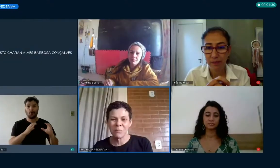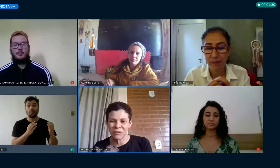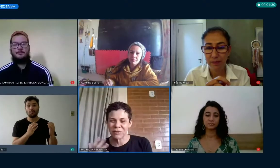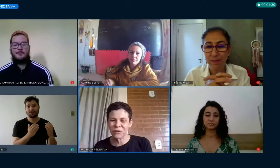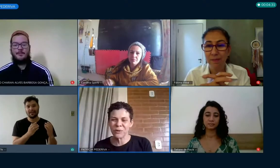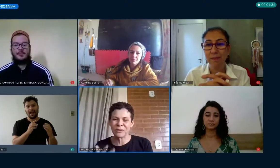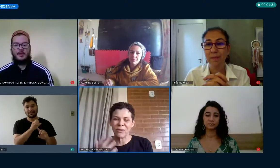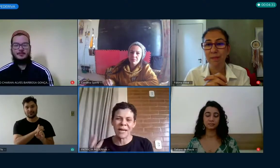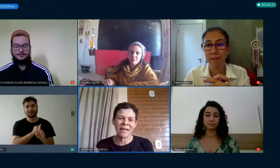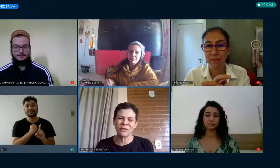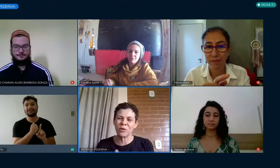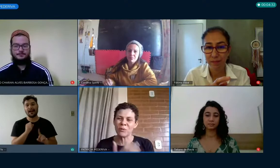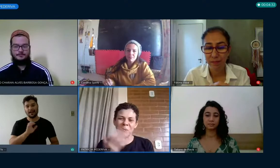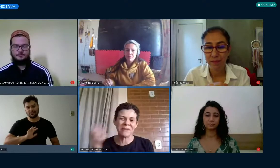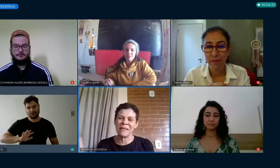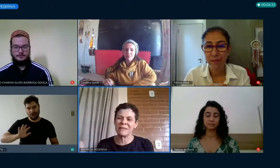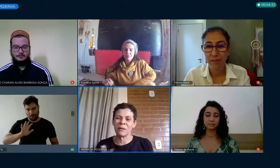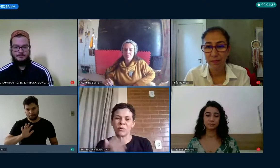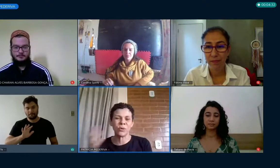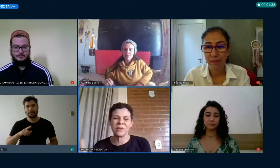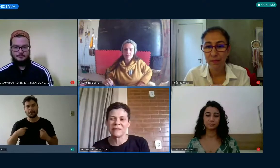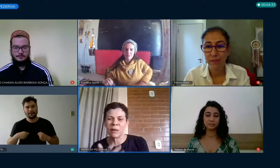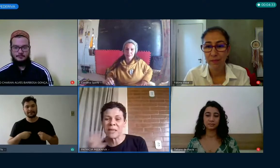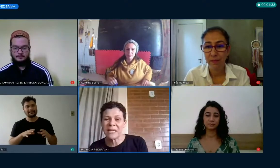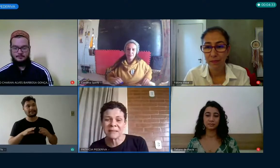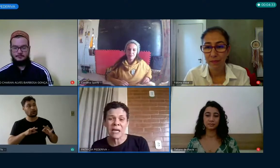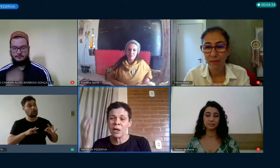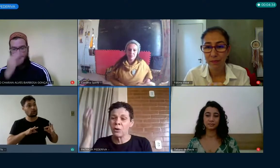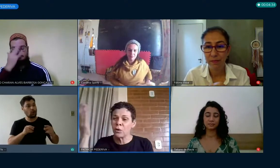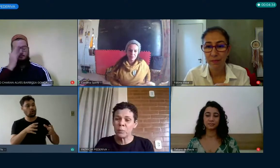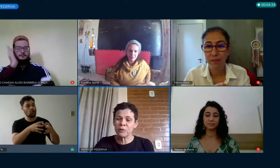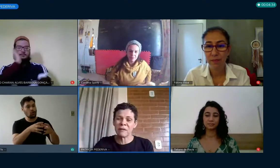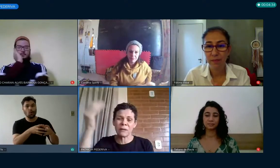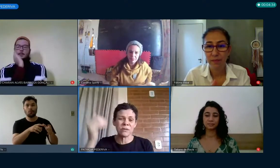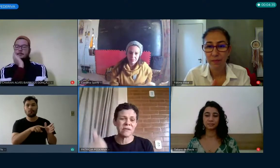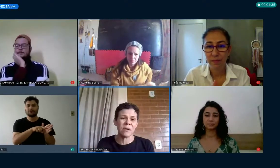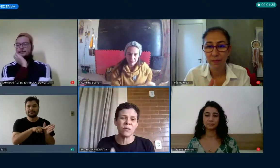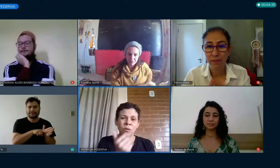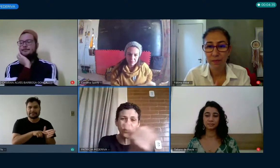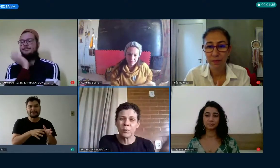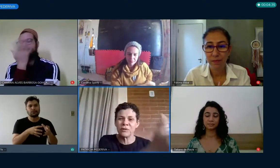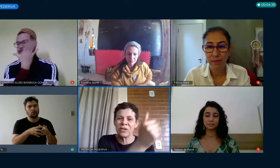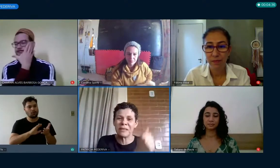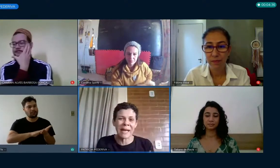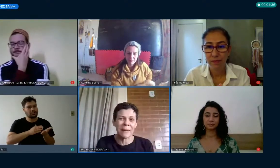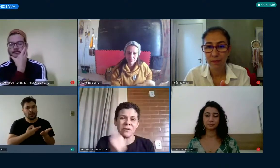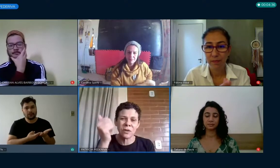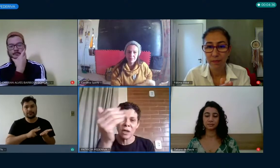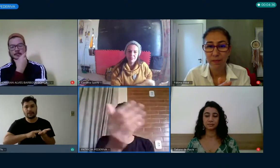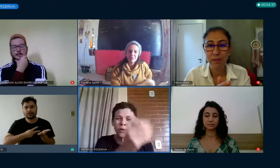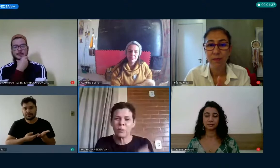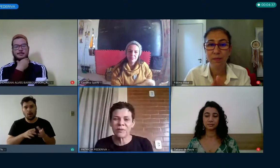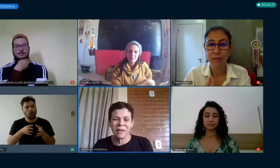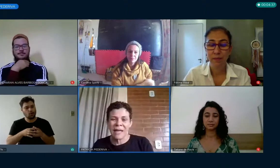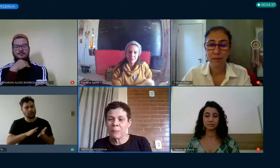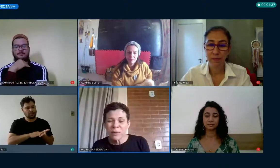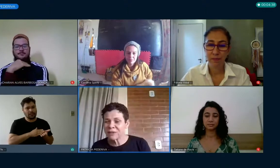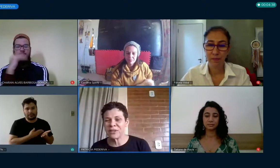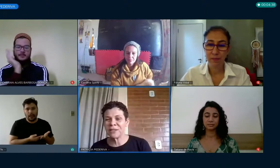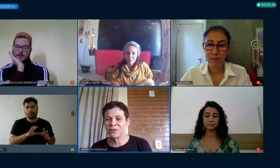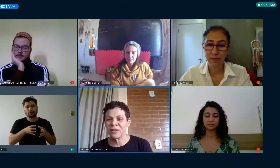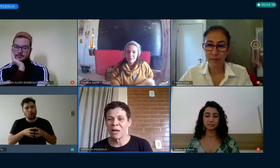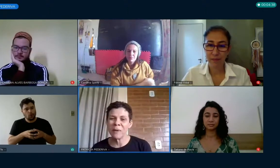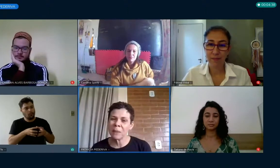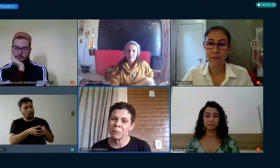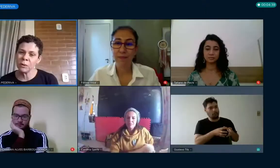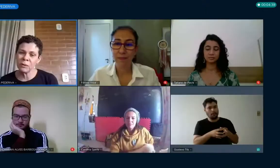gente professores colegas grupo de pesquisas autores teorias grupo de tradução grupos de intérpretes grupos é